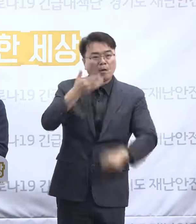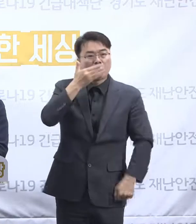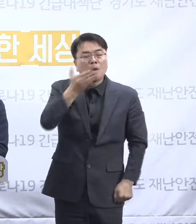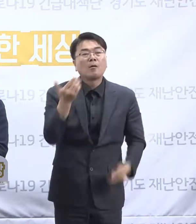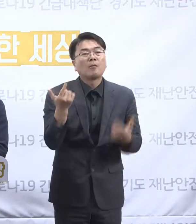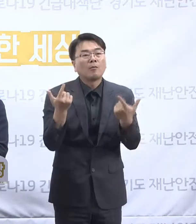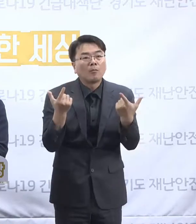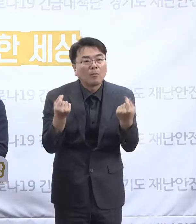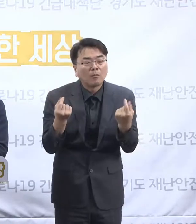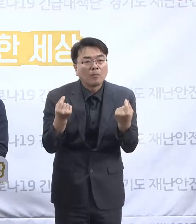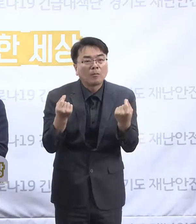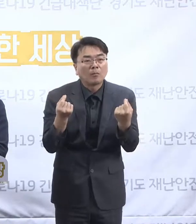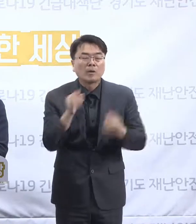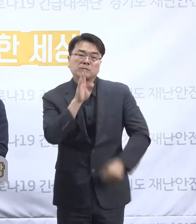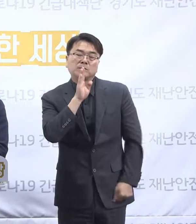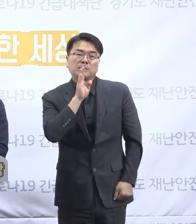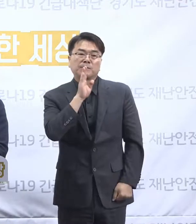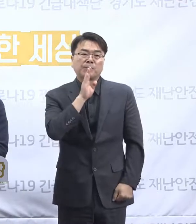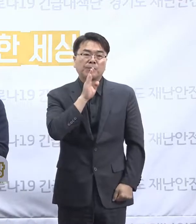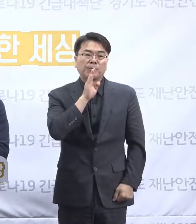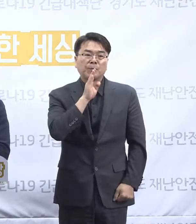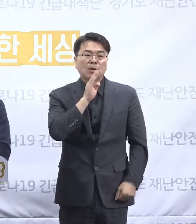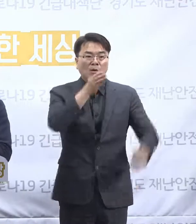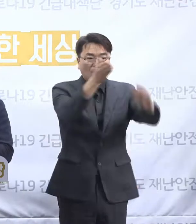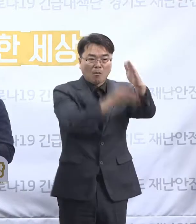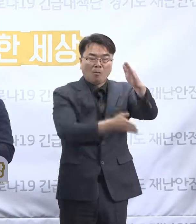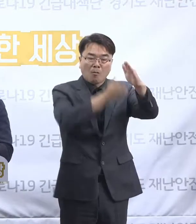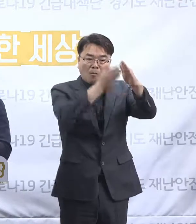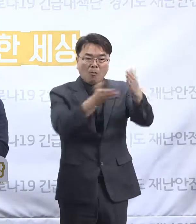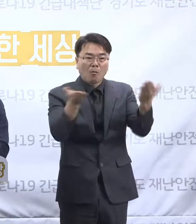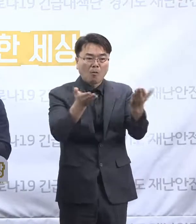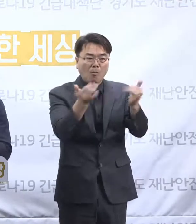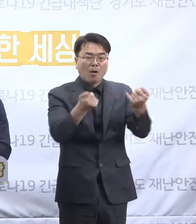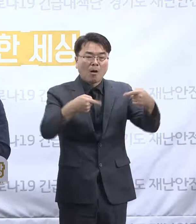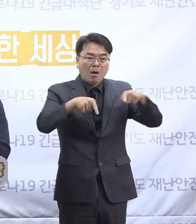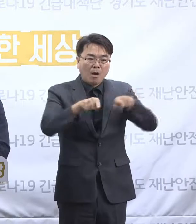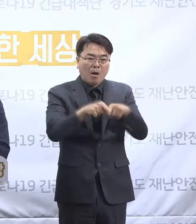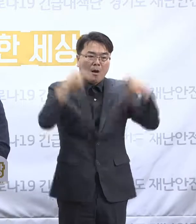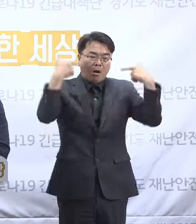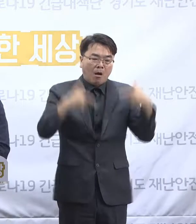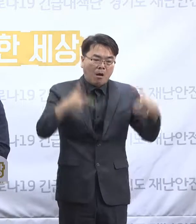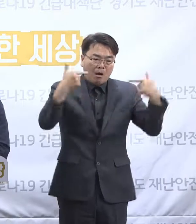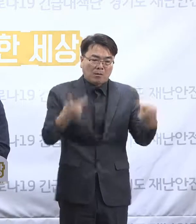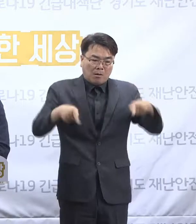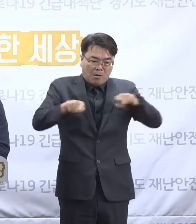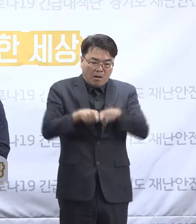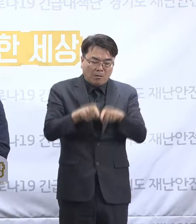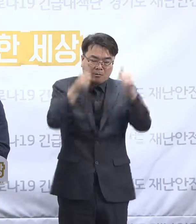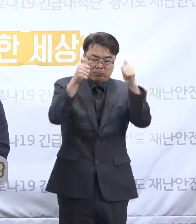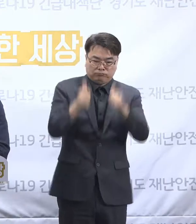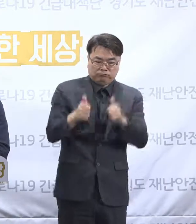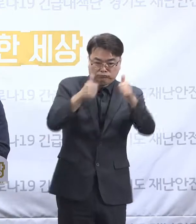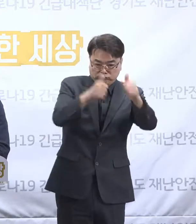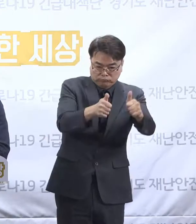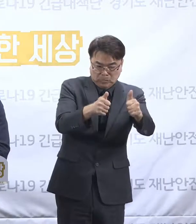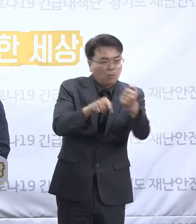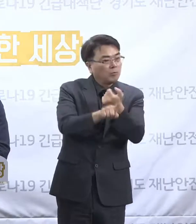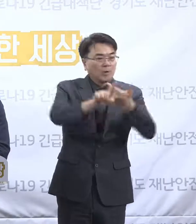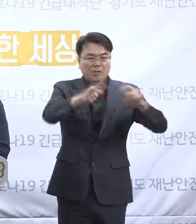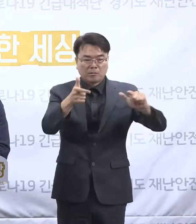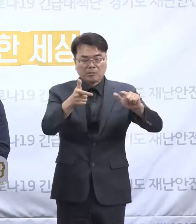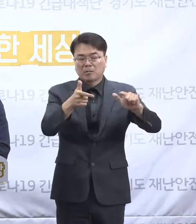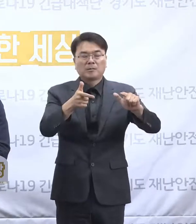지금 공무원을 항상 대동해야만 어떤 조사를 할 수 있다고 생각하는데 기본적으로